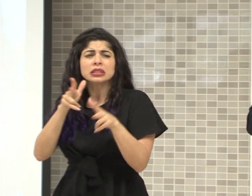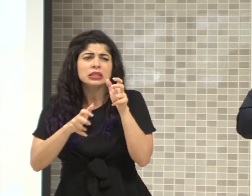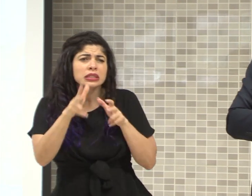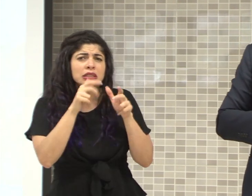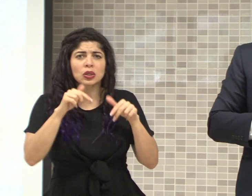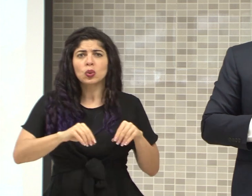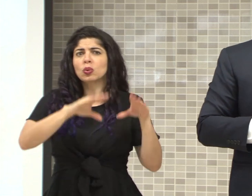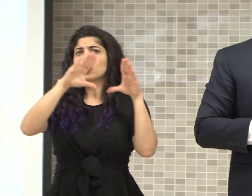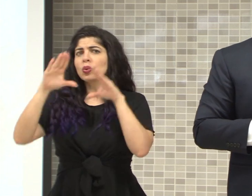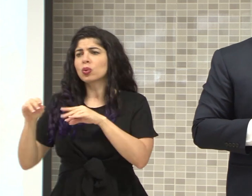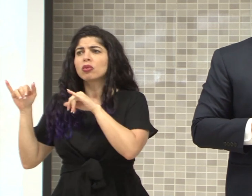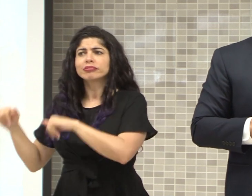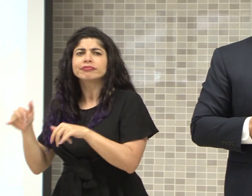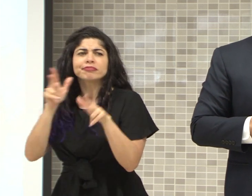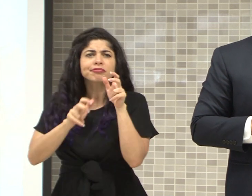esta mañana y tarde.